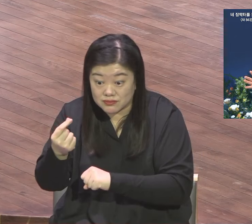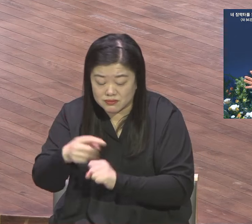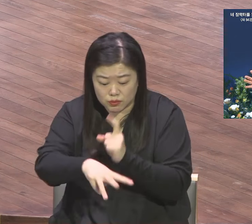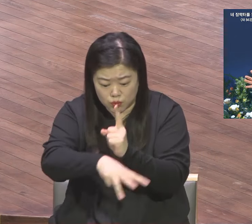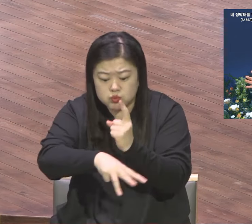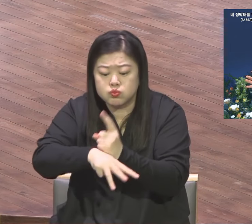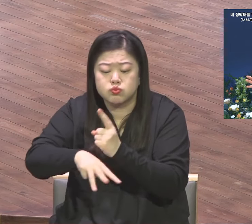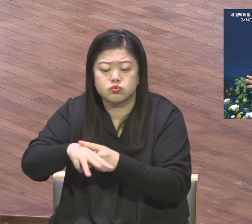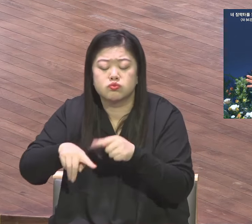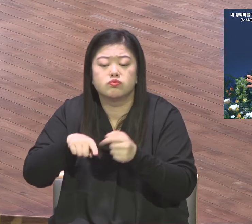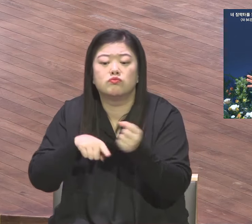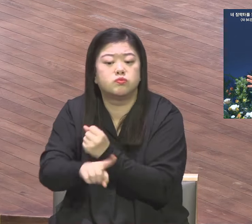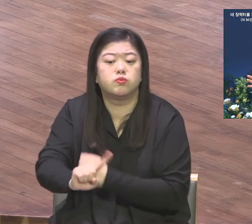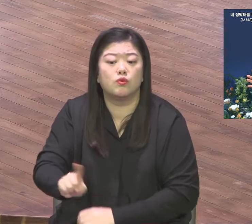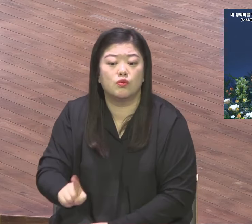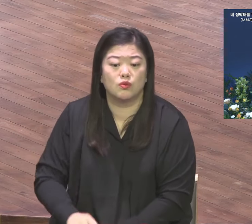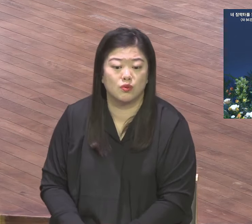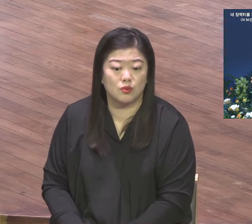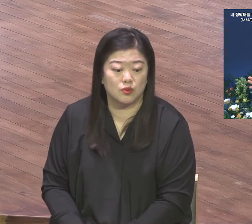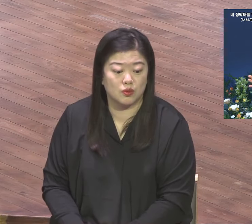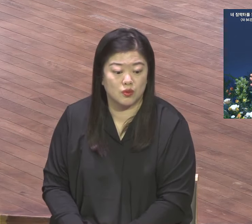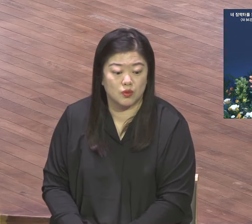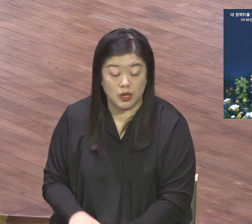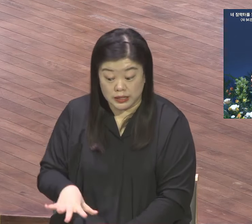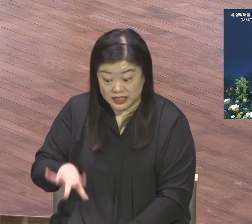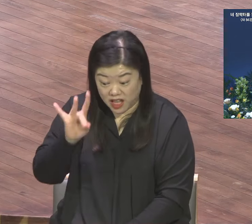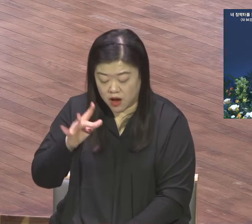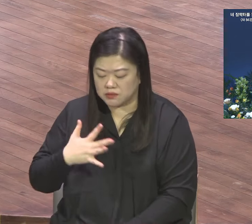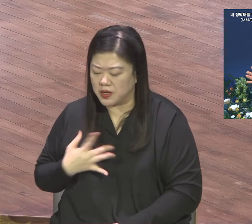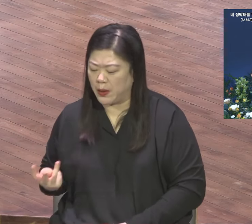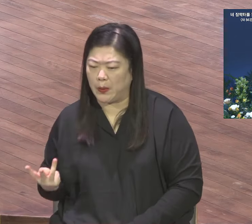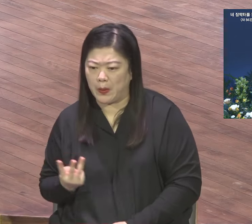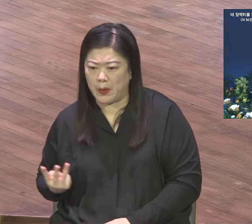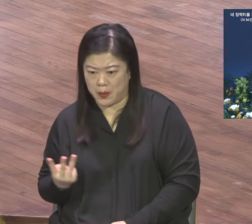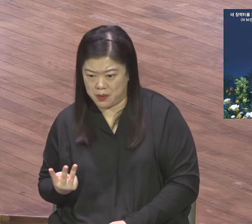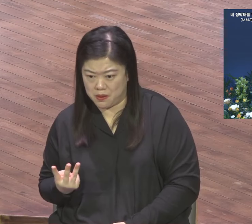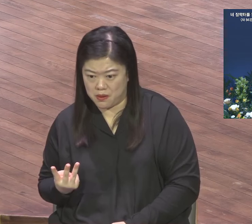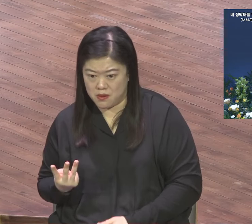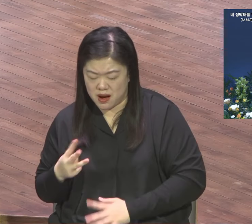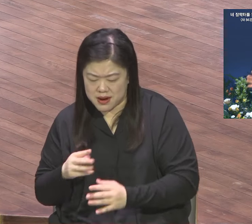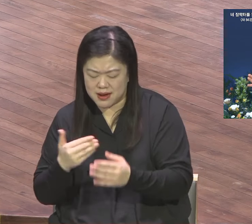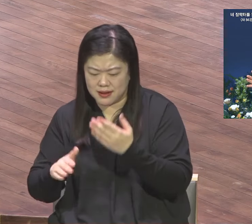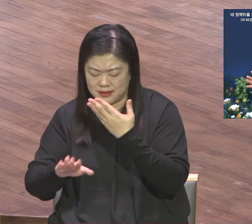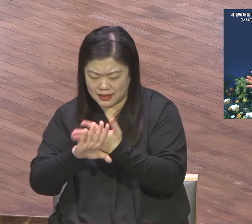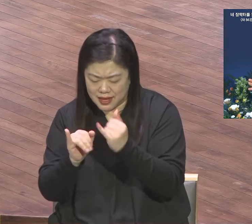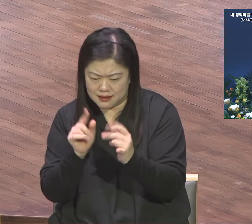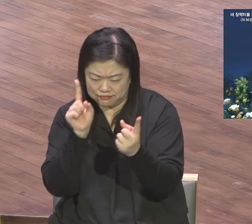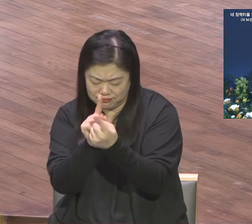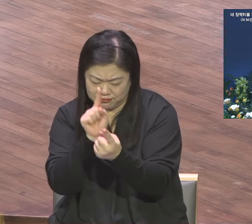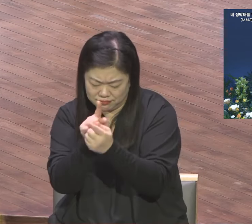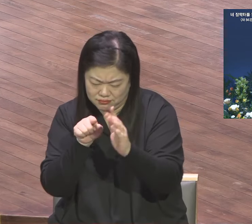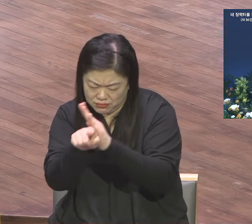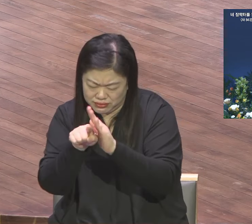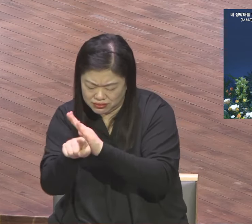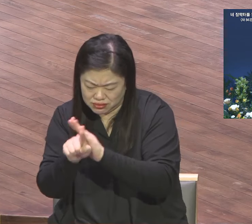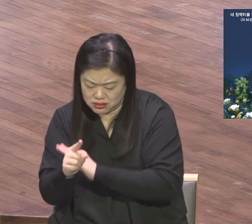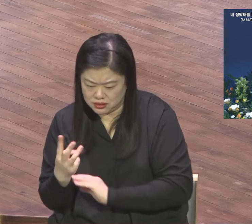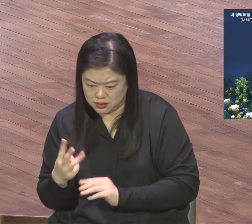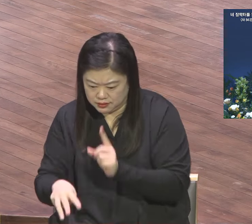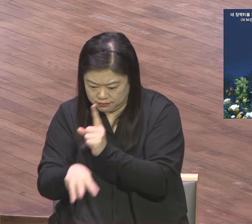넓혀라 이게 서타타타운동 교회 장막터 넓혀라 지역 장막터를